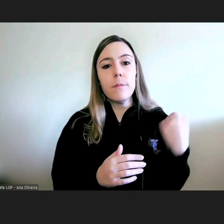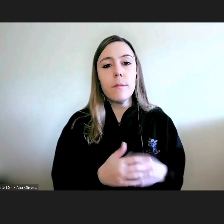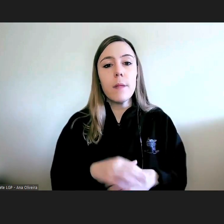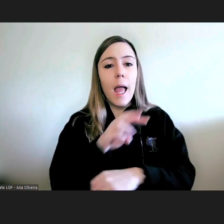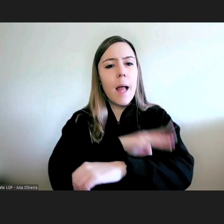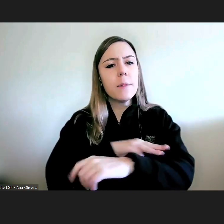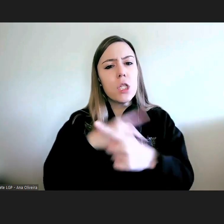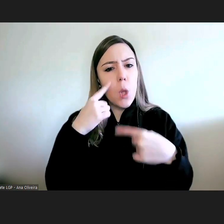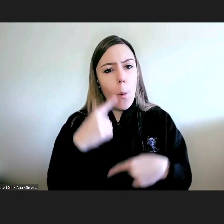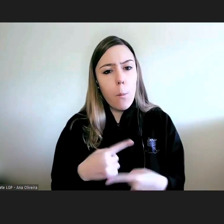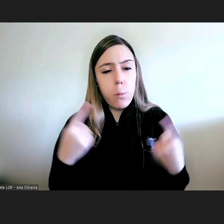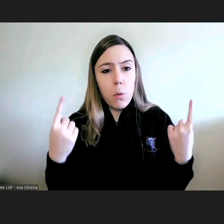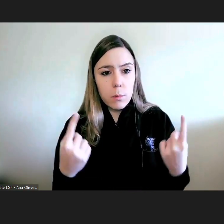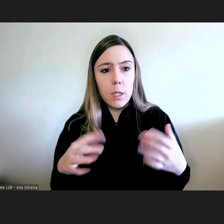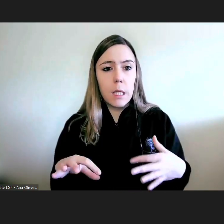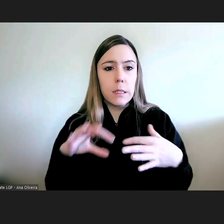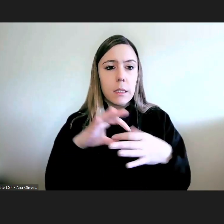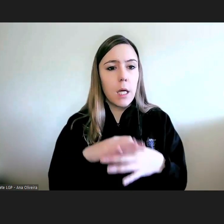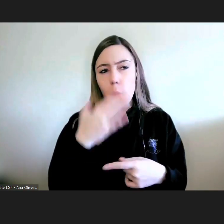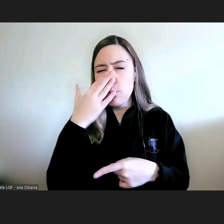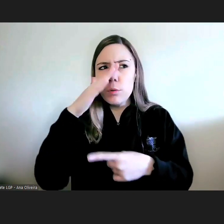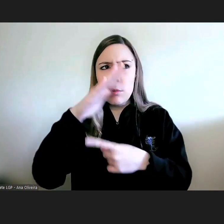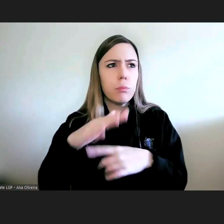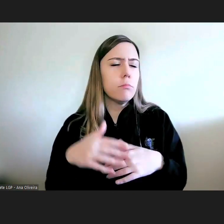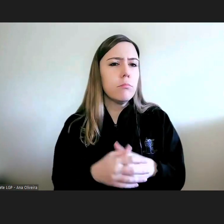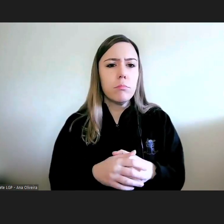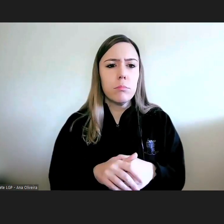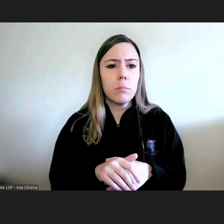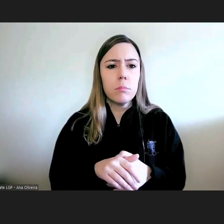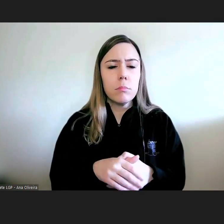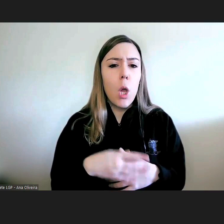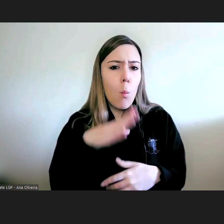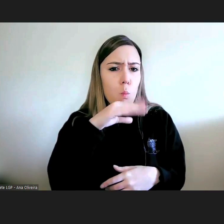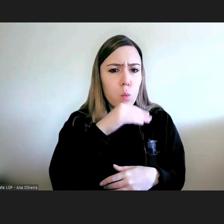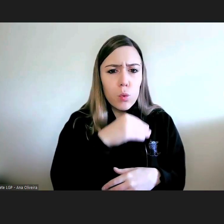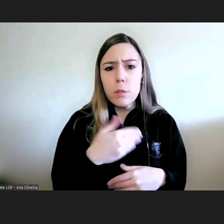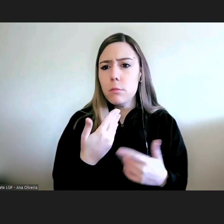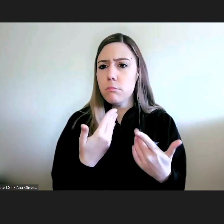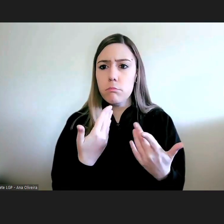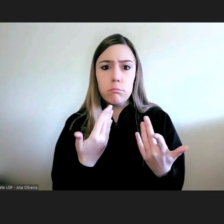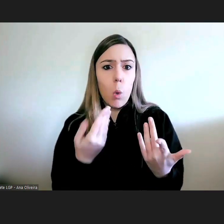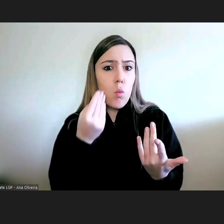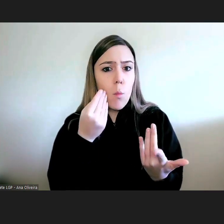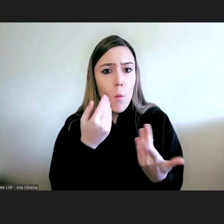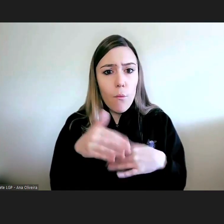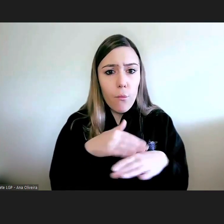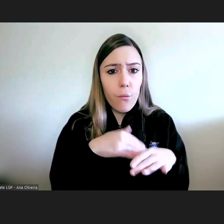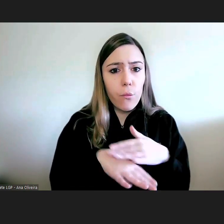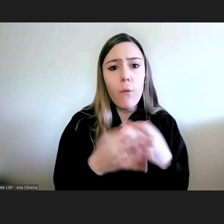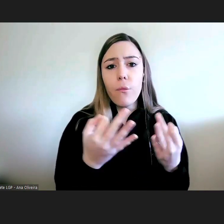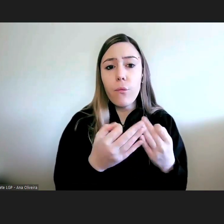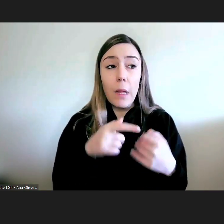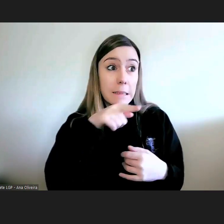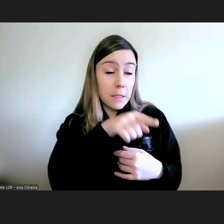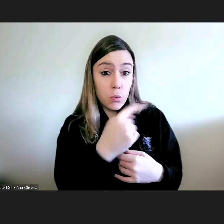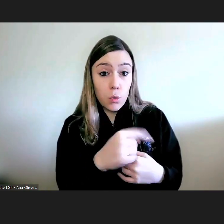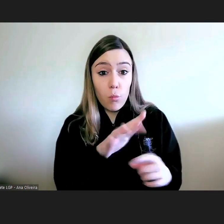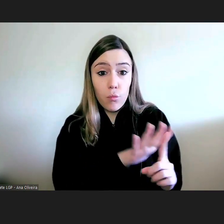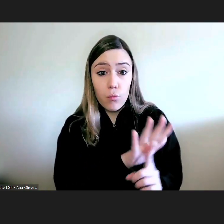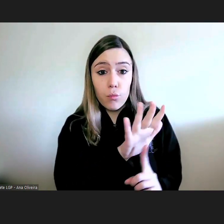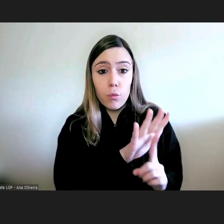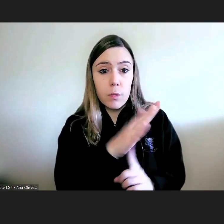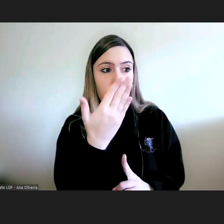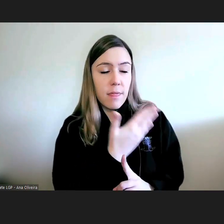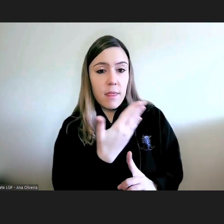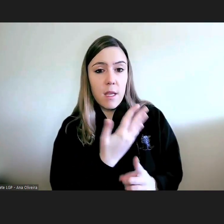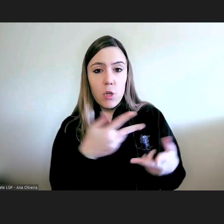autoridade tudo o que seja a intervenção das forças de segurança é manifesta a interferência com os direitos de